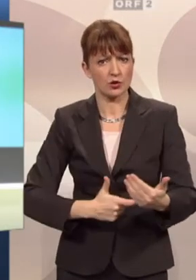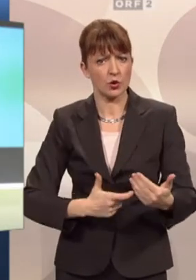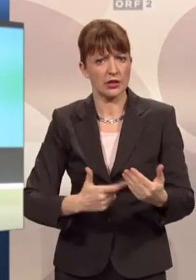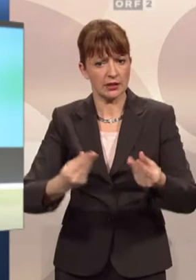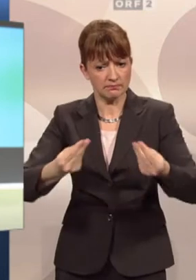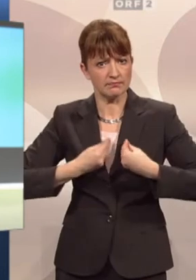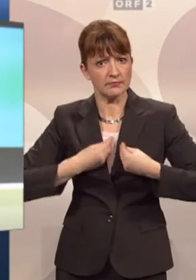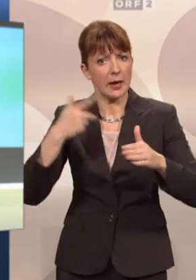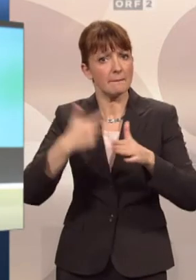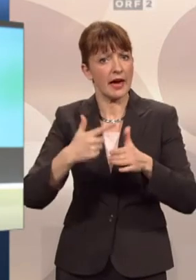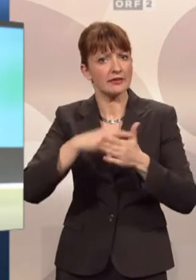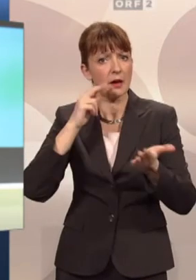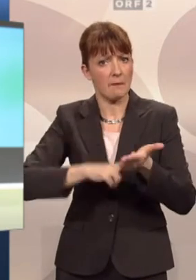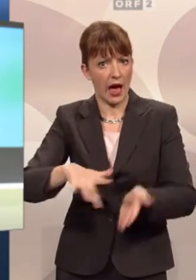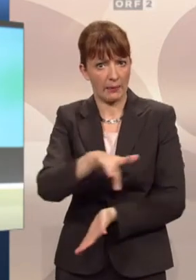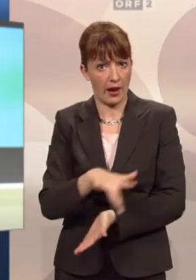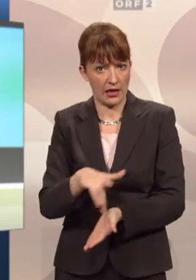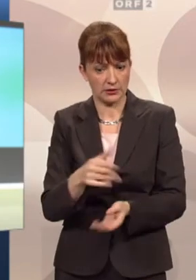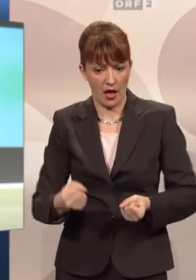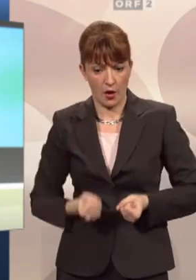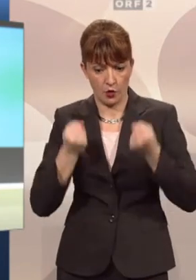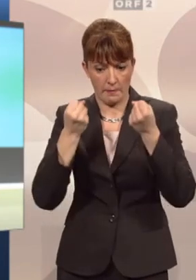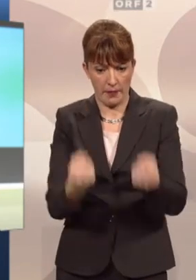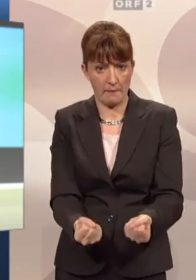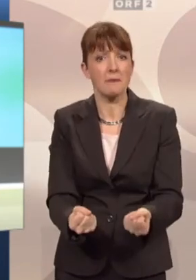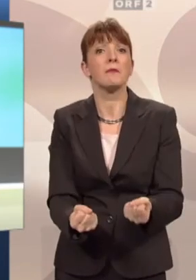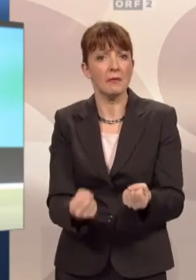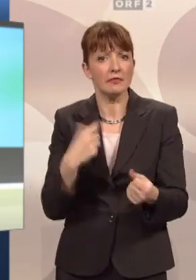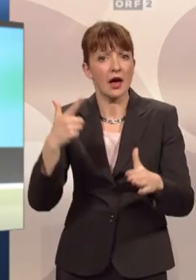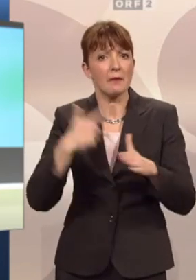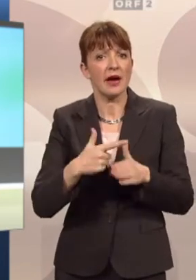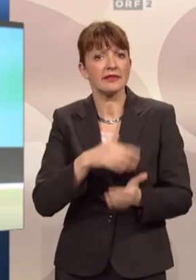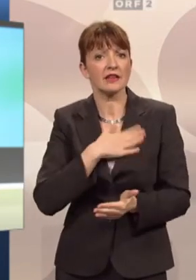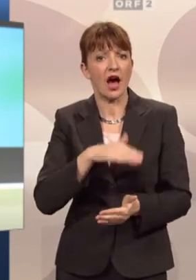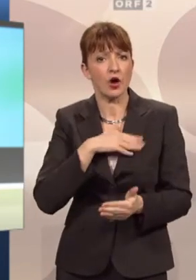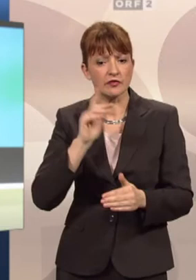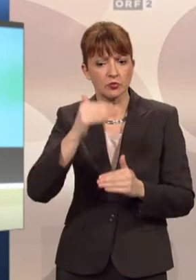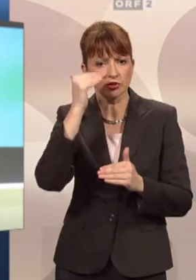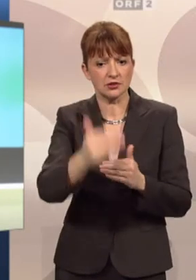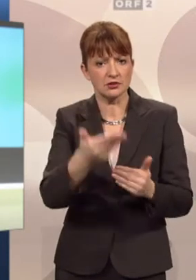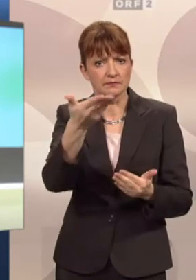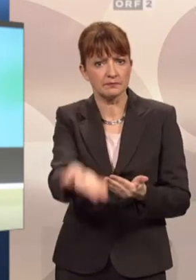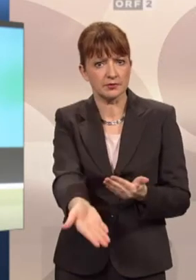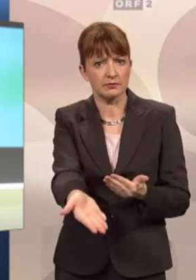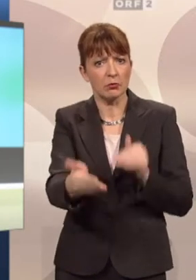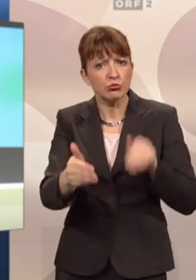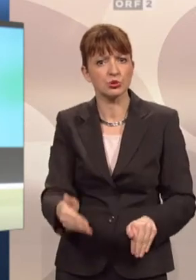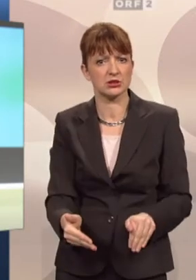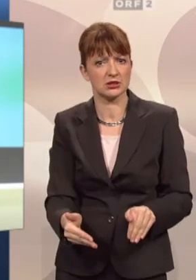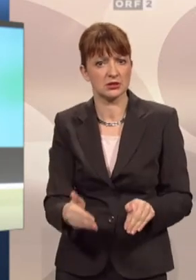Behindertenparkplatz das Fahrzeug abstellt, eben auch der Behindertenausweis hinter die Windschutzscheibe gelegt werden muss. Ich darf